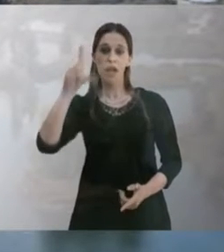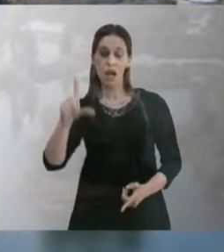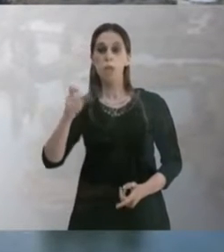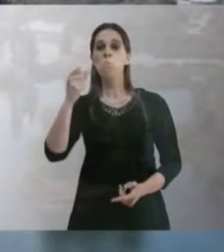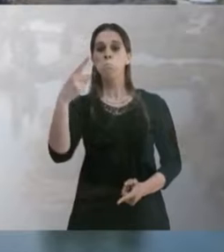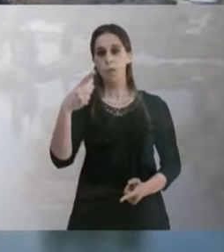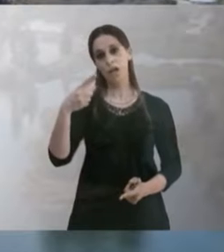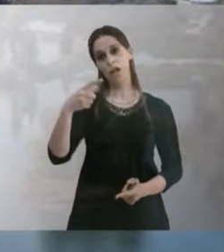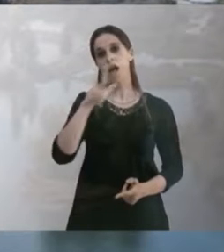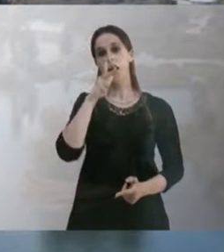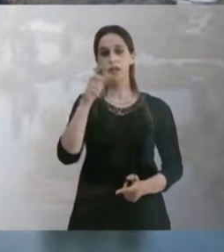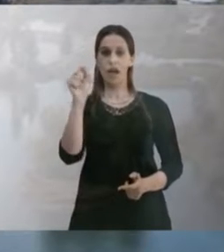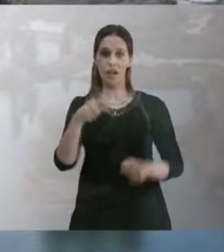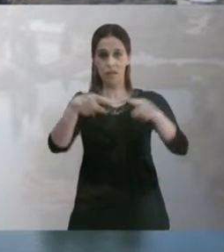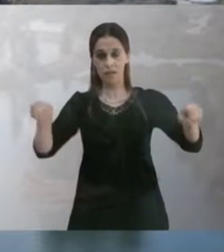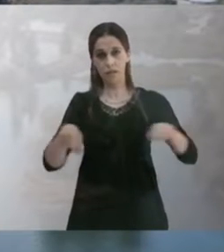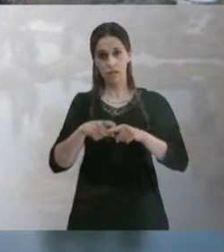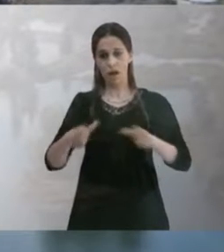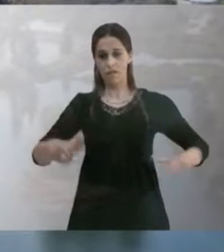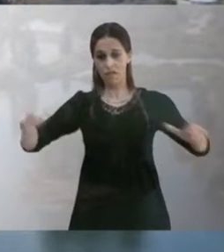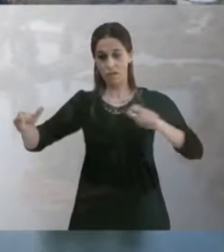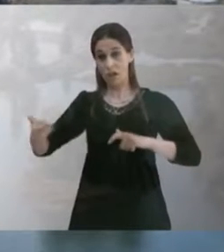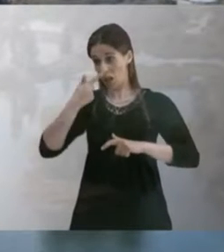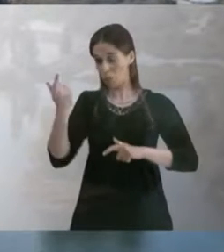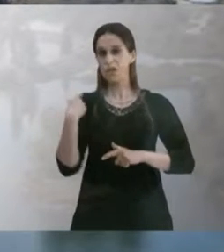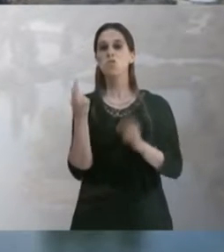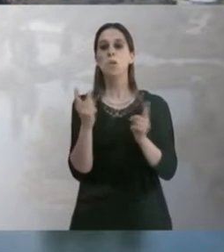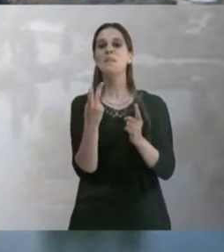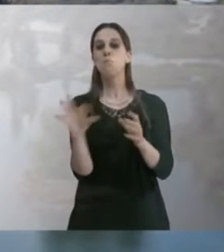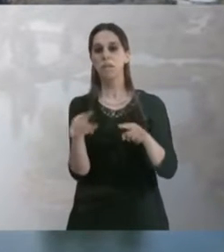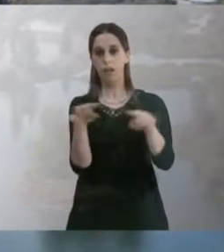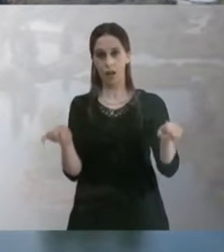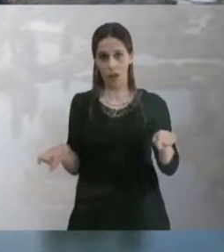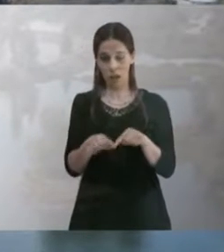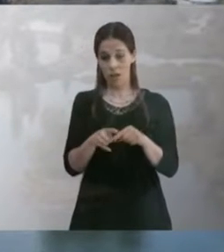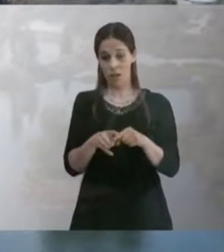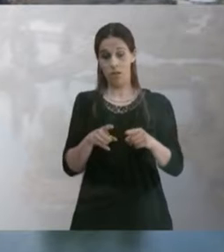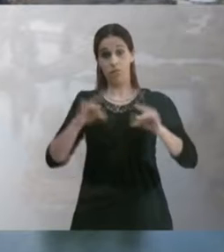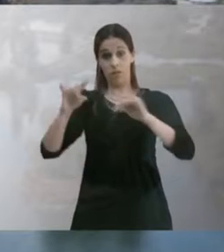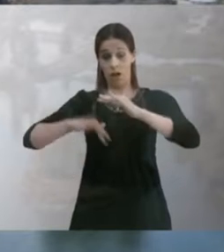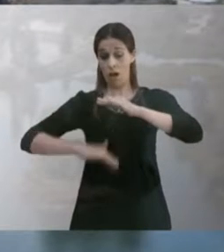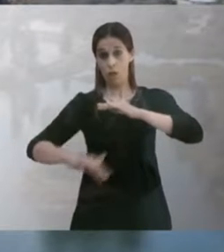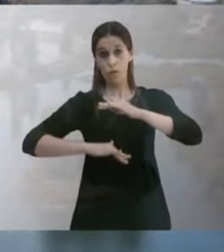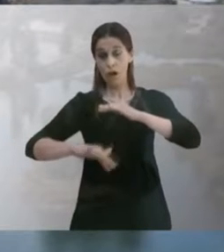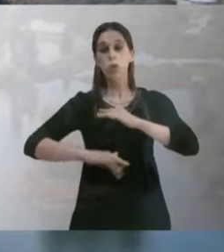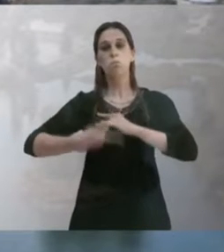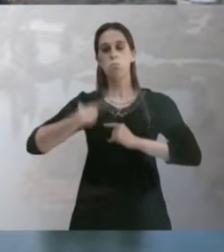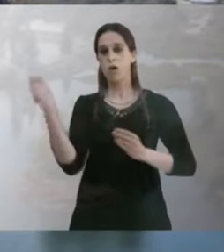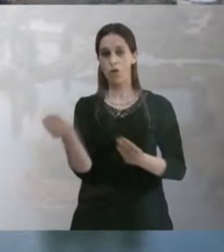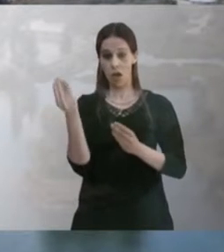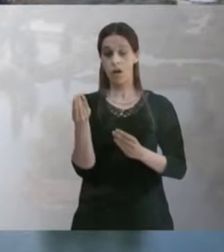...Tabla CEDE y Mel cuenta con más de 1.000 hectáreas encharcadas... ...y el año pasado escasamente alcanzaba las 20... ...nuestros acuíferos han mejorado